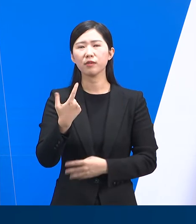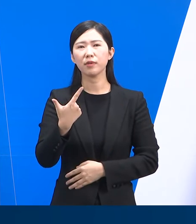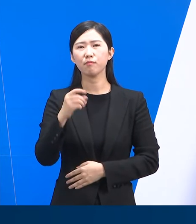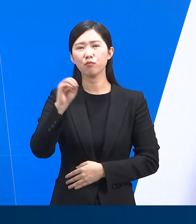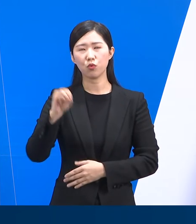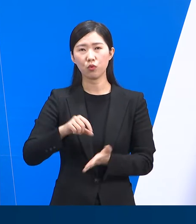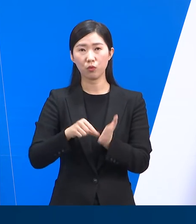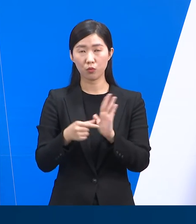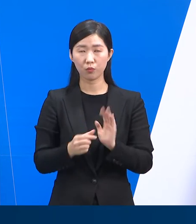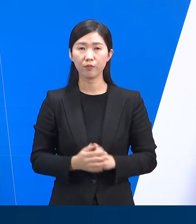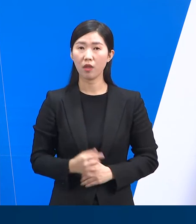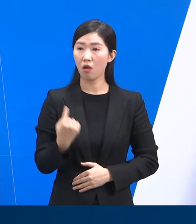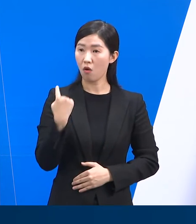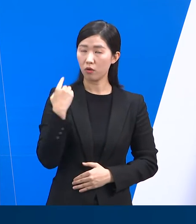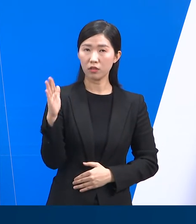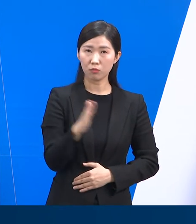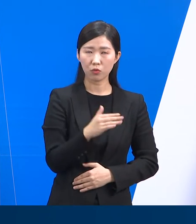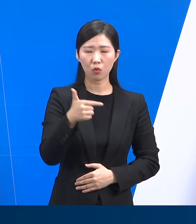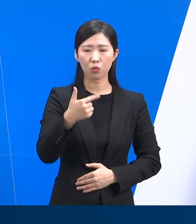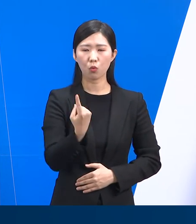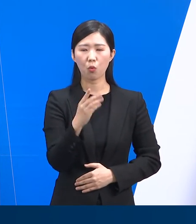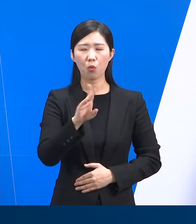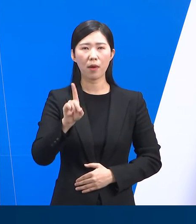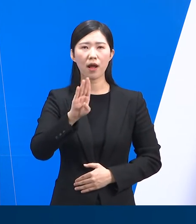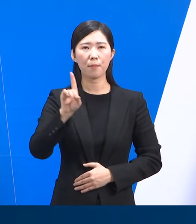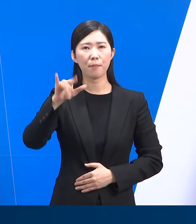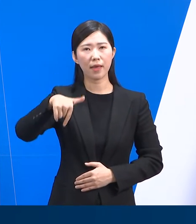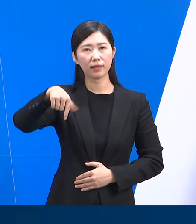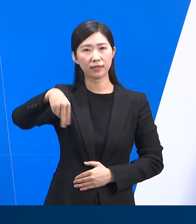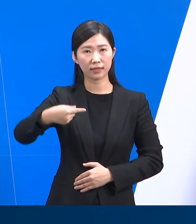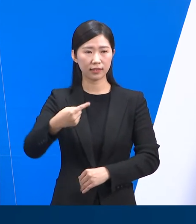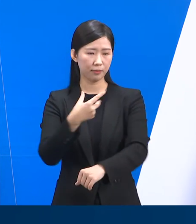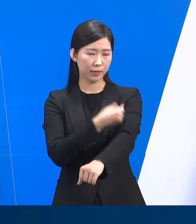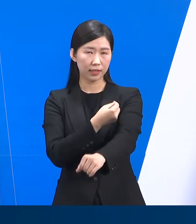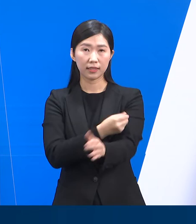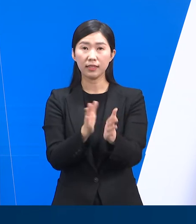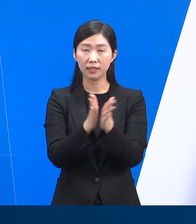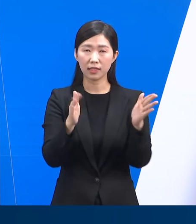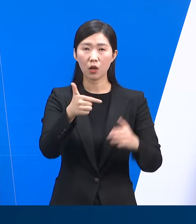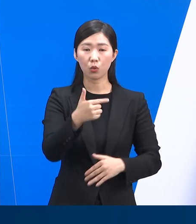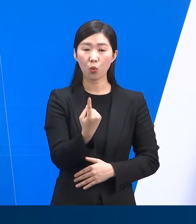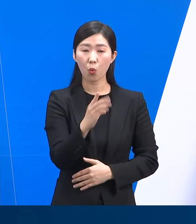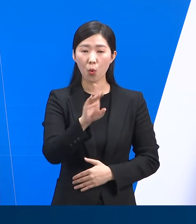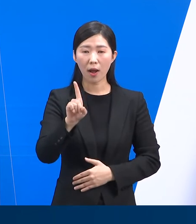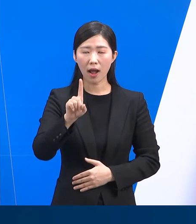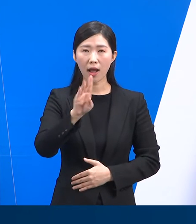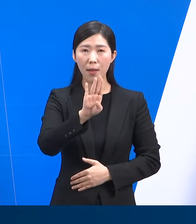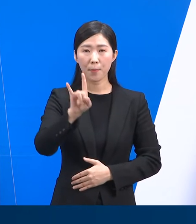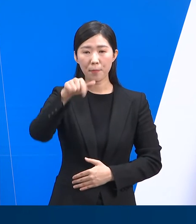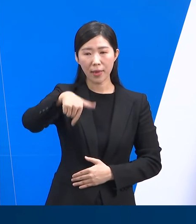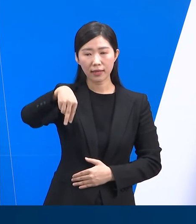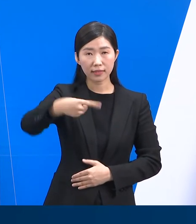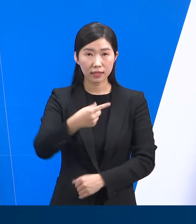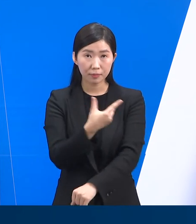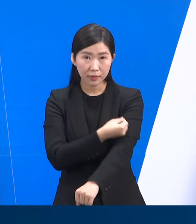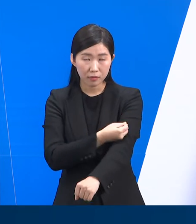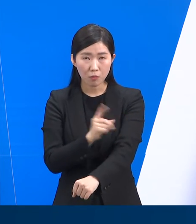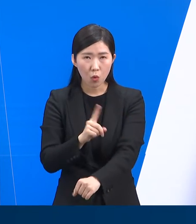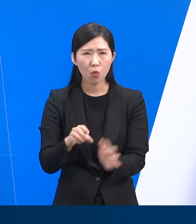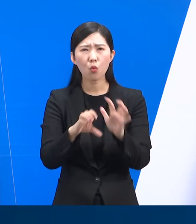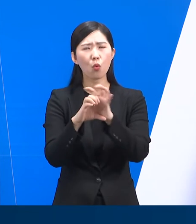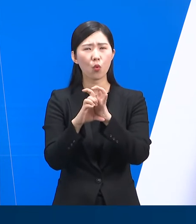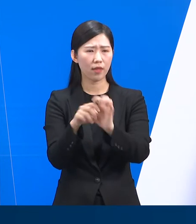어제부터 어제 14일부터 노바백스 백신 접종이 시작되었습니다. 노바백스 백신은 코로나19 백신 중